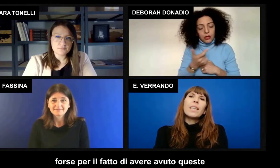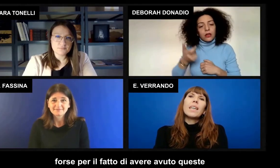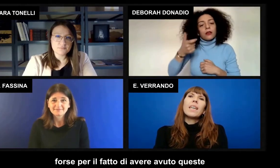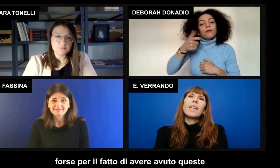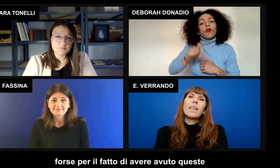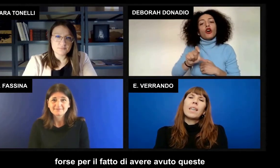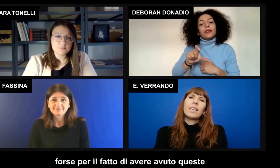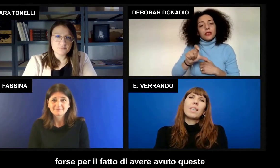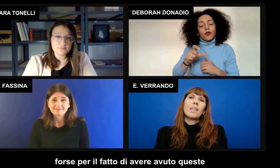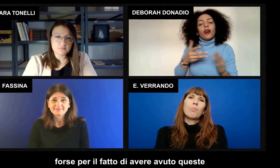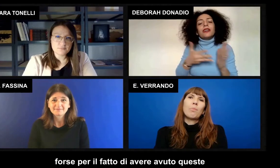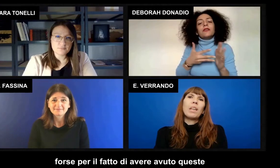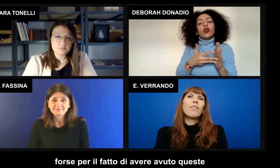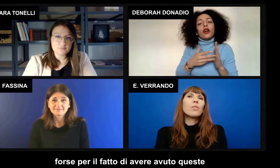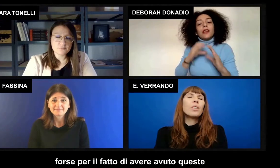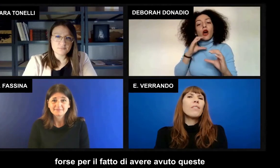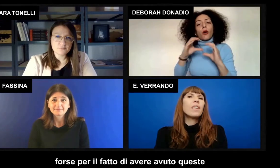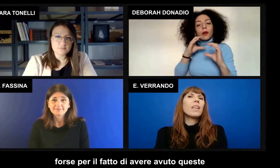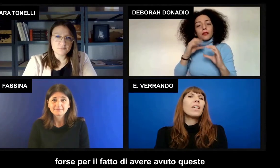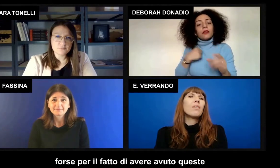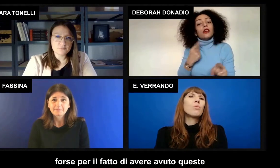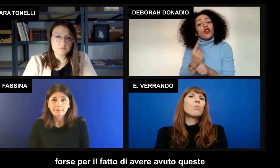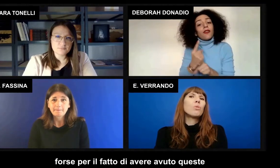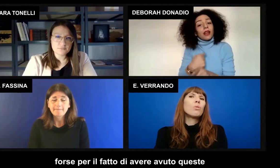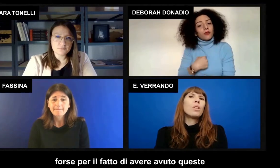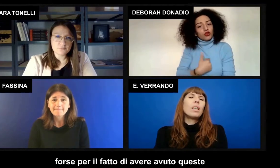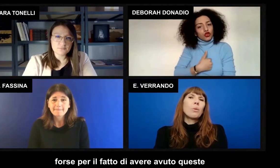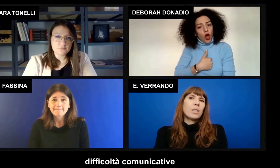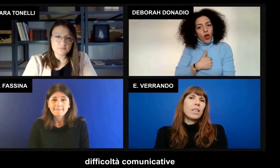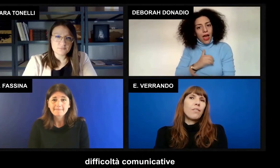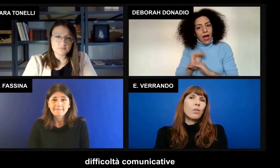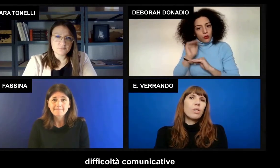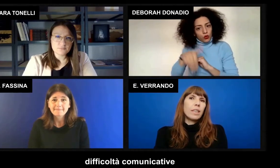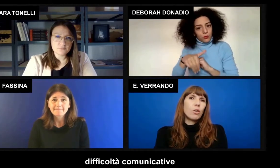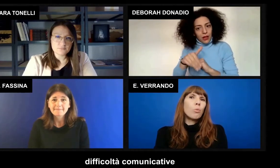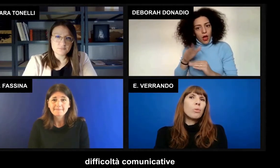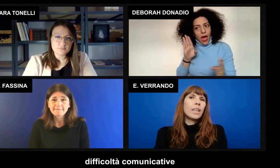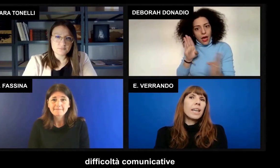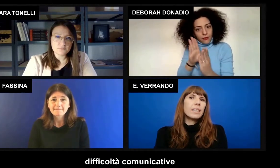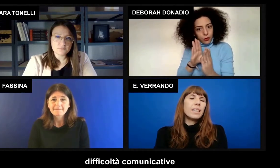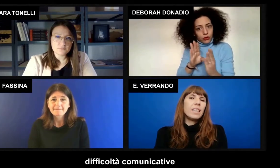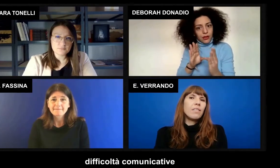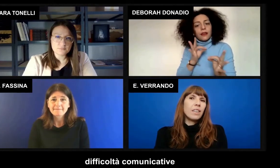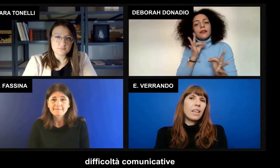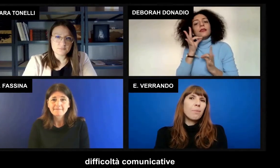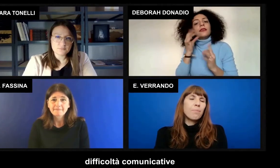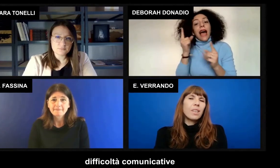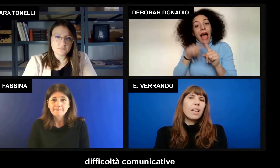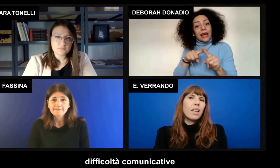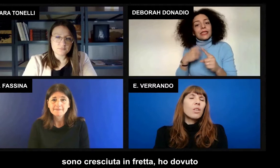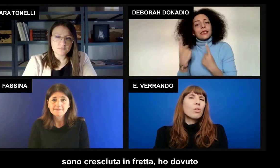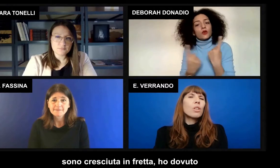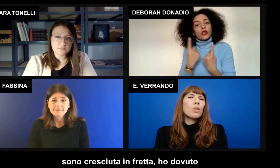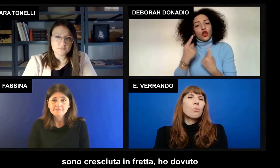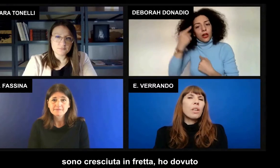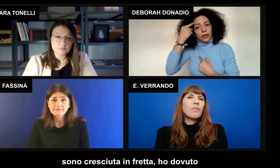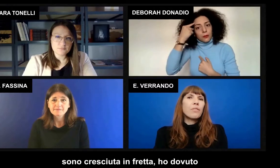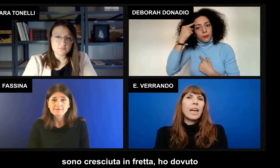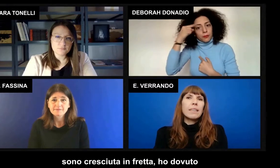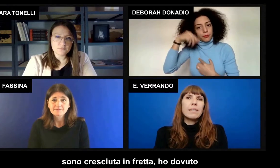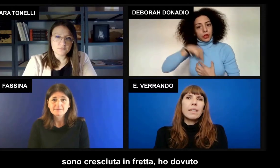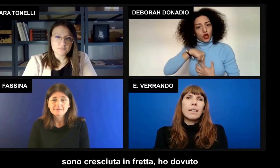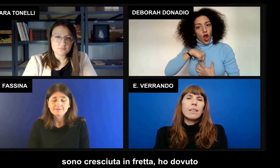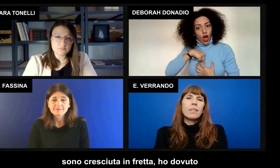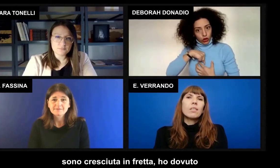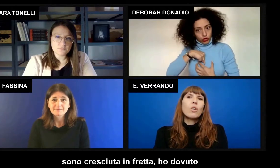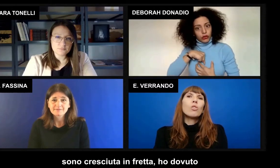Forse per il fatto di avere avuto queste difficoltà comunicative sono cresciuta in